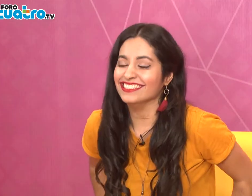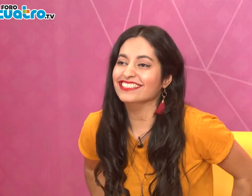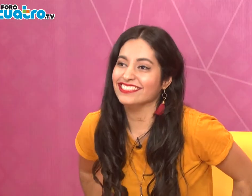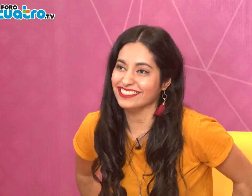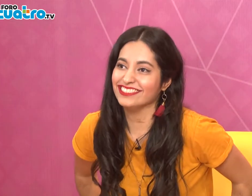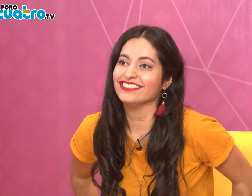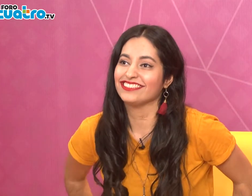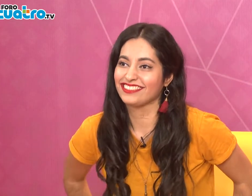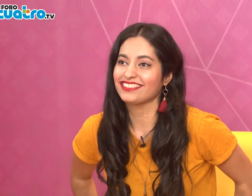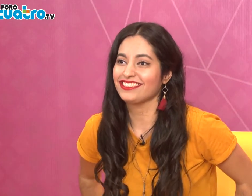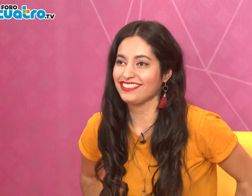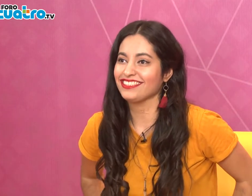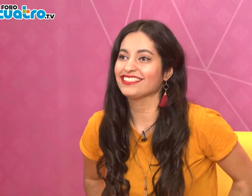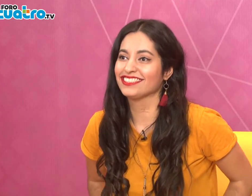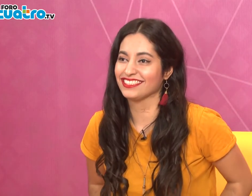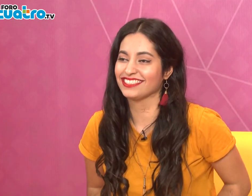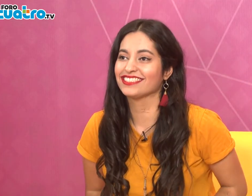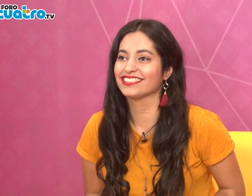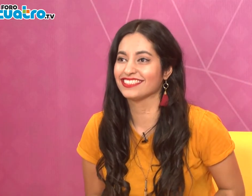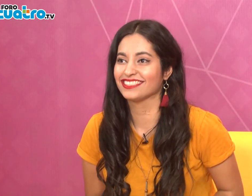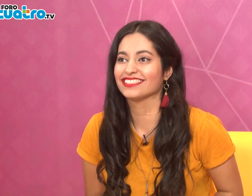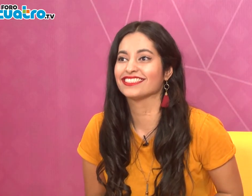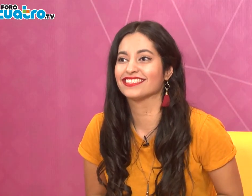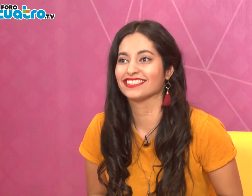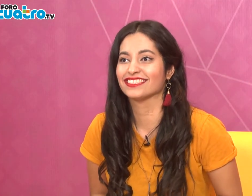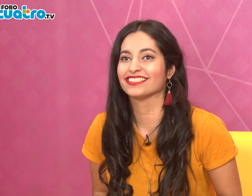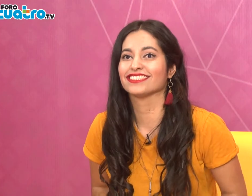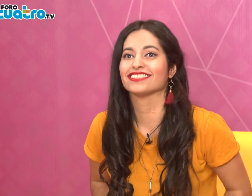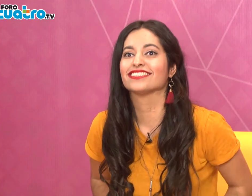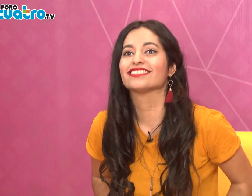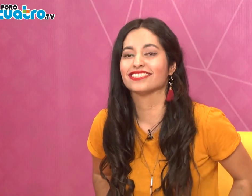y con alguna inversión de tiempo se logra aprender muy bien esta lengua.